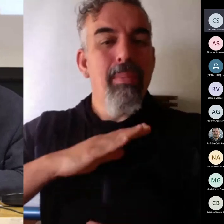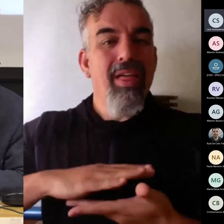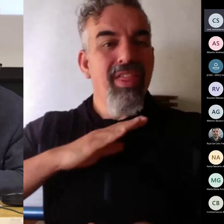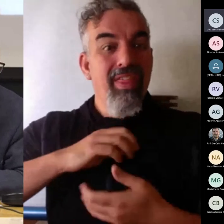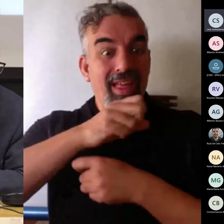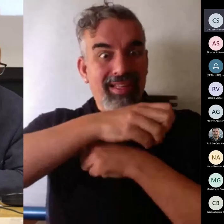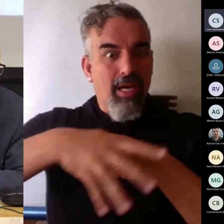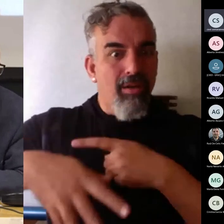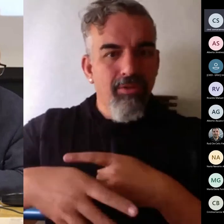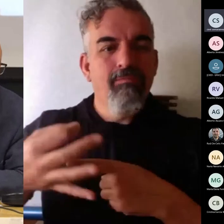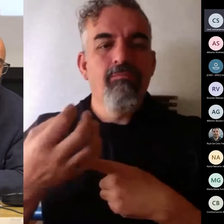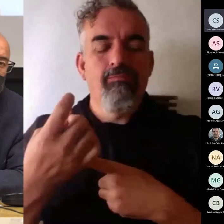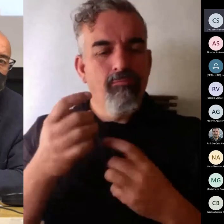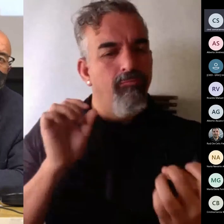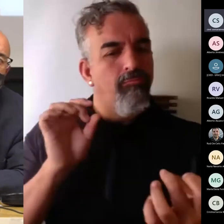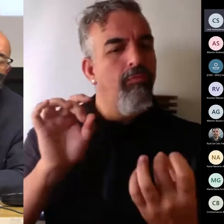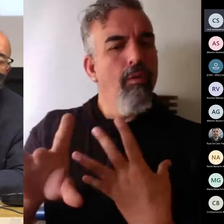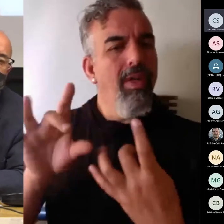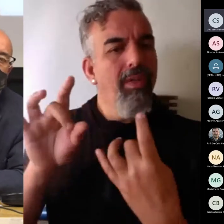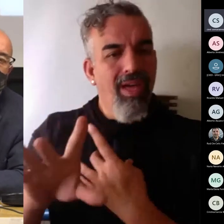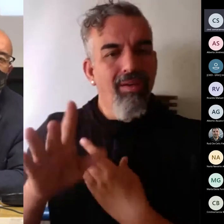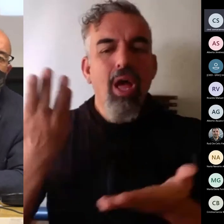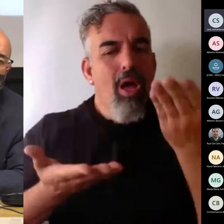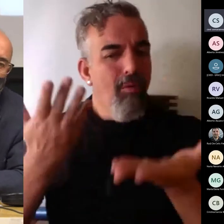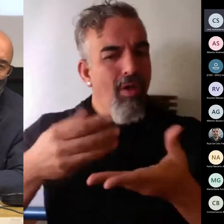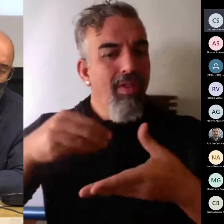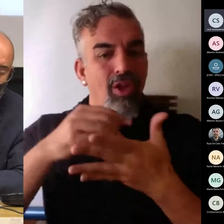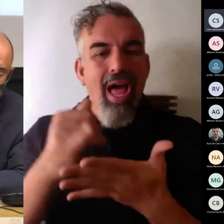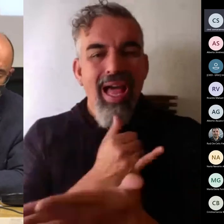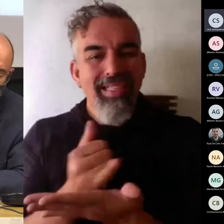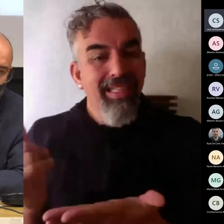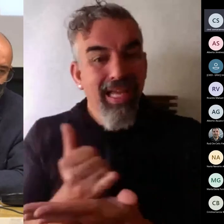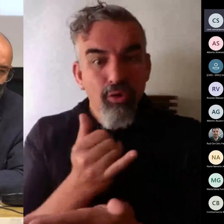retroalimentar y evaluar en muchísimas de las asignaturas